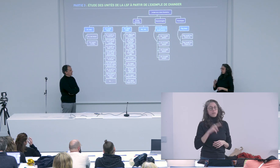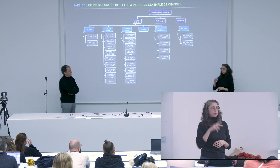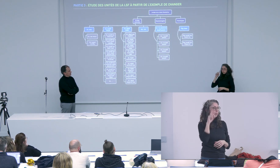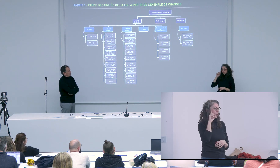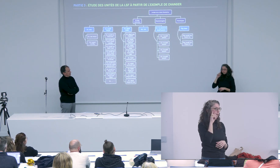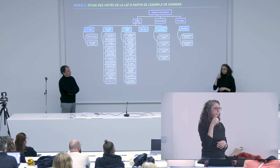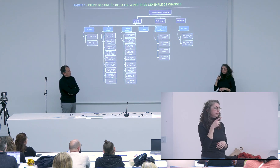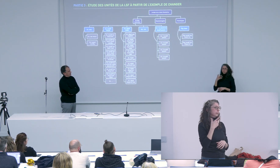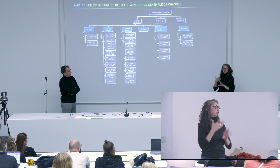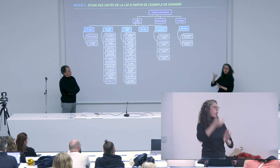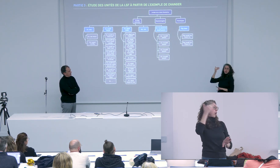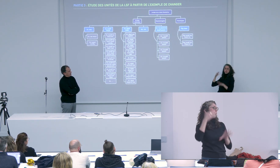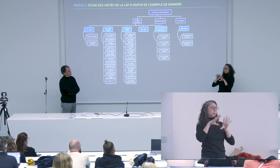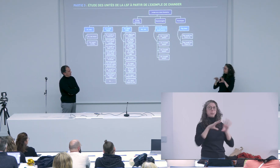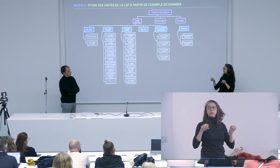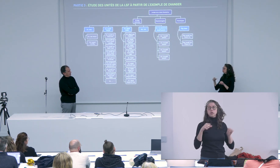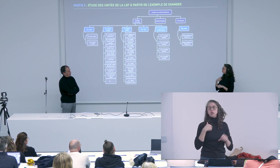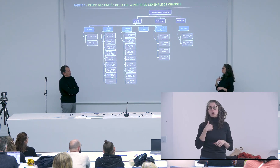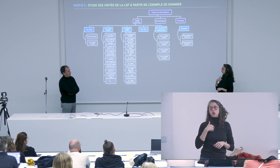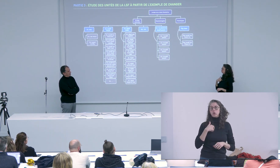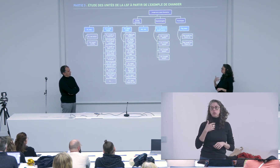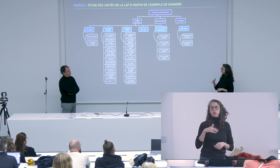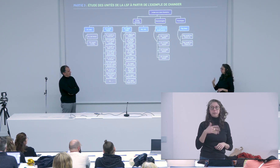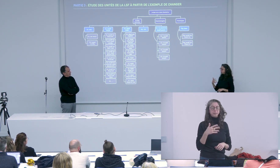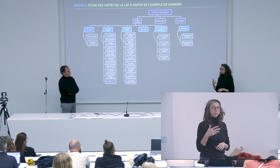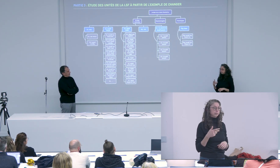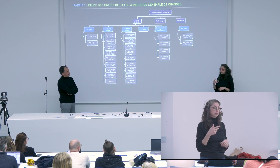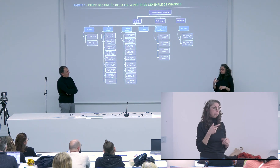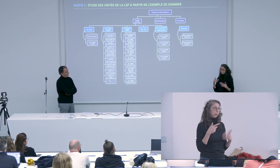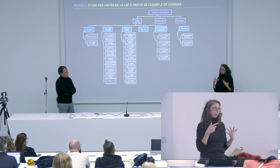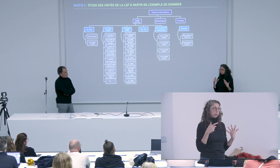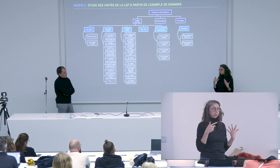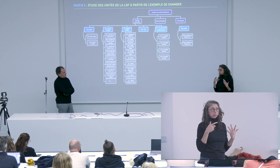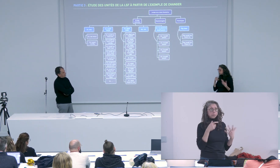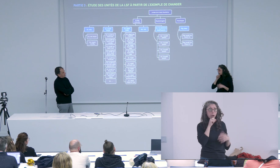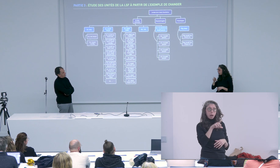c'est vrai qu'Élan ça n'a pas été simple pour moi déjà à l'époque du master